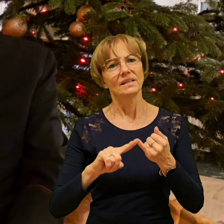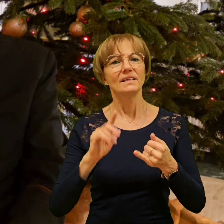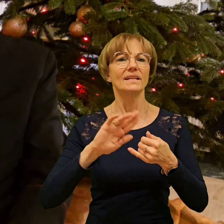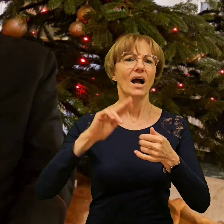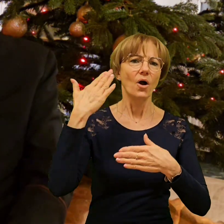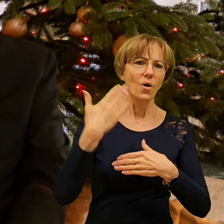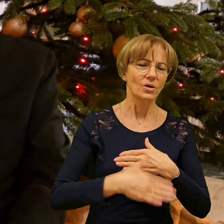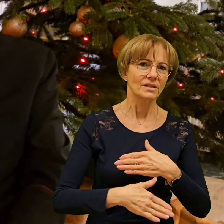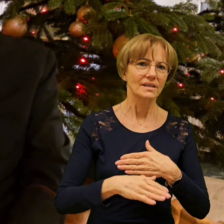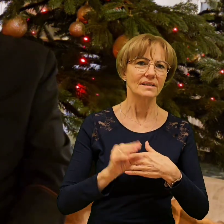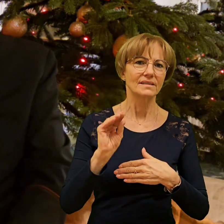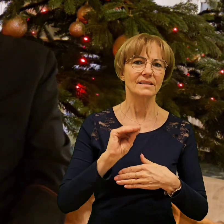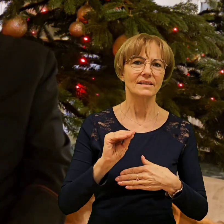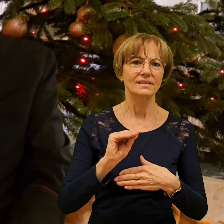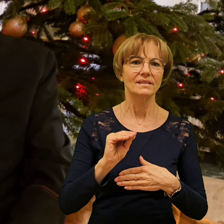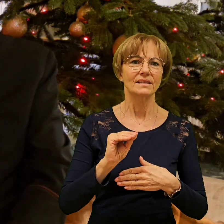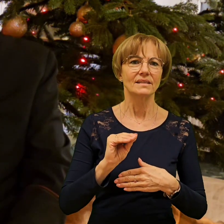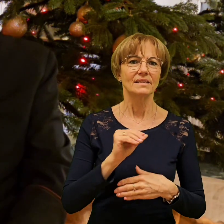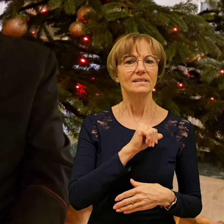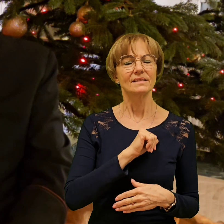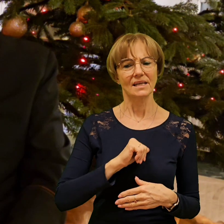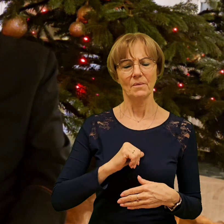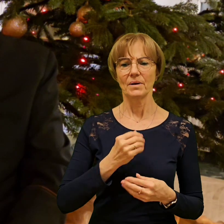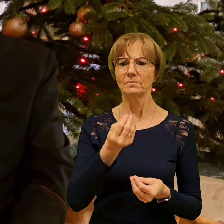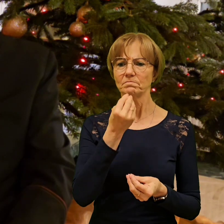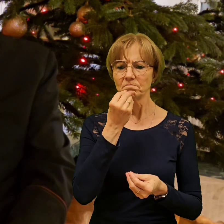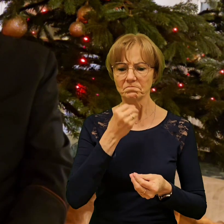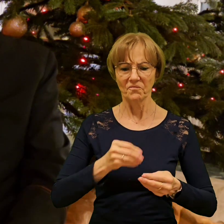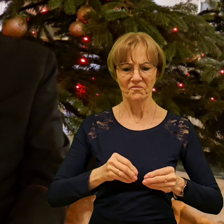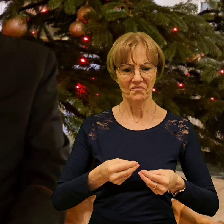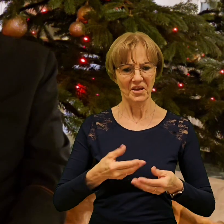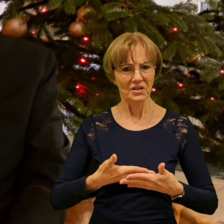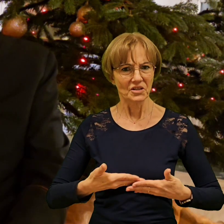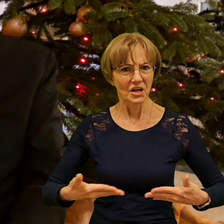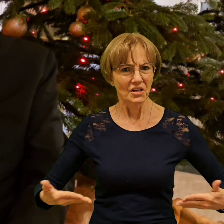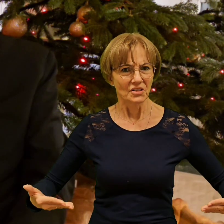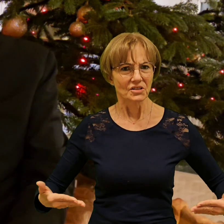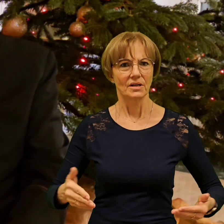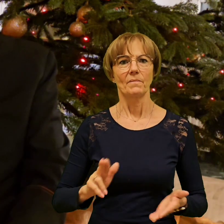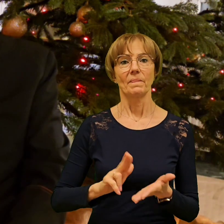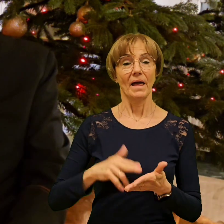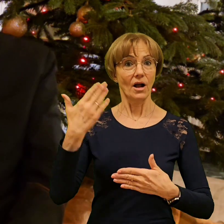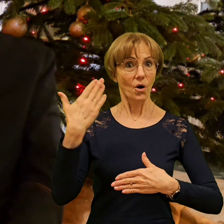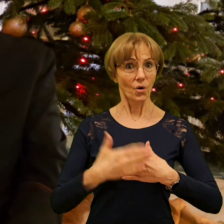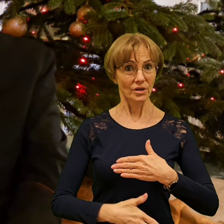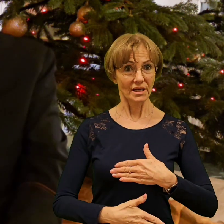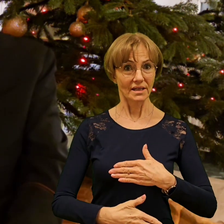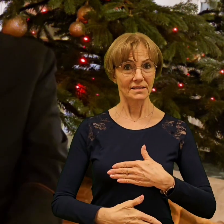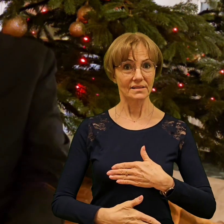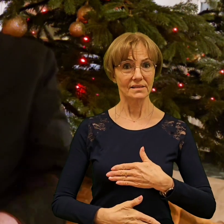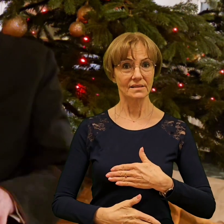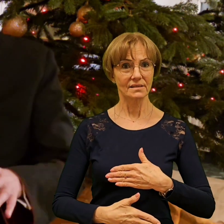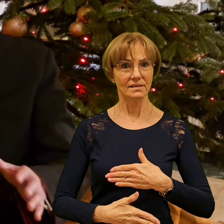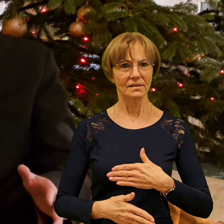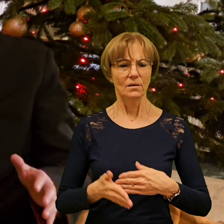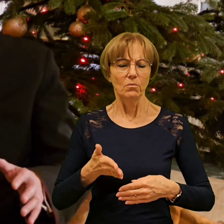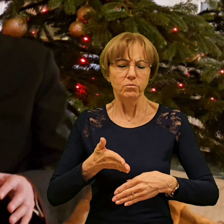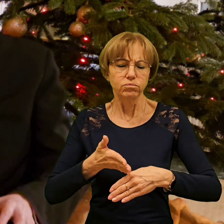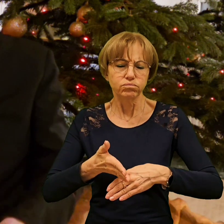i na koniec, późnym wieczorem, pójście na pastelkę. To wszystko razem